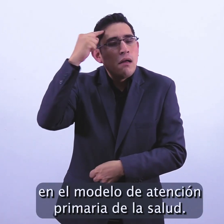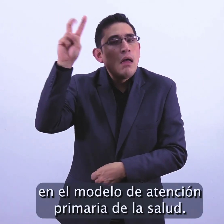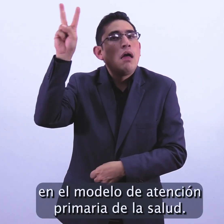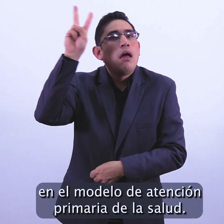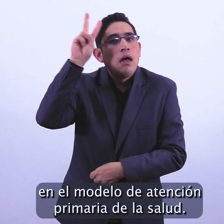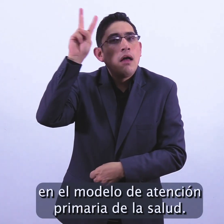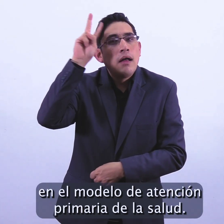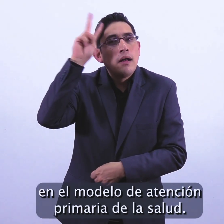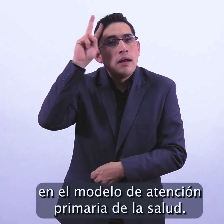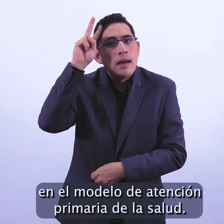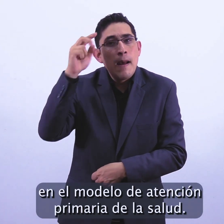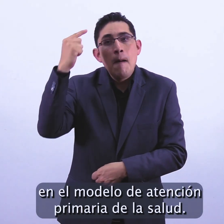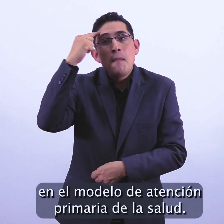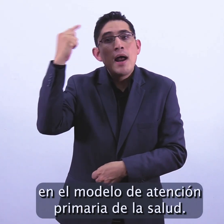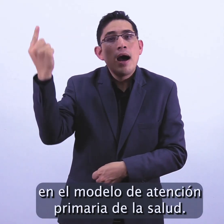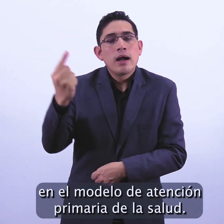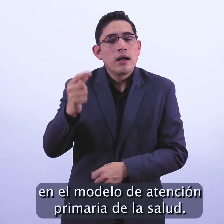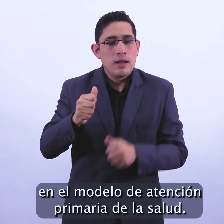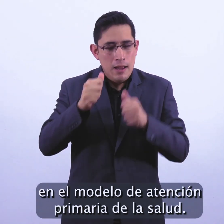en el modelo de atención primaria de la salud.